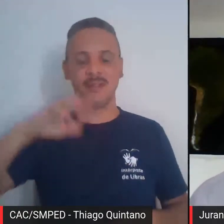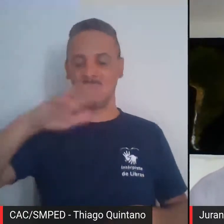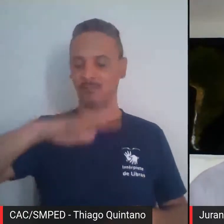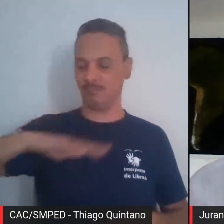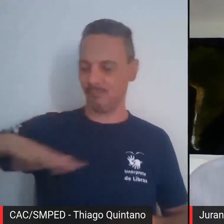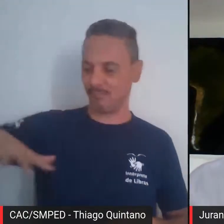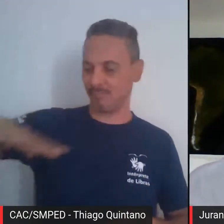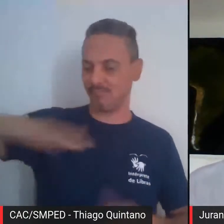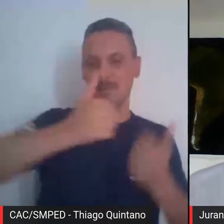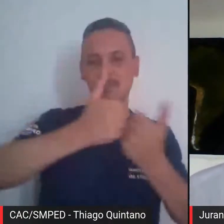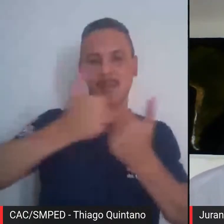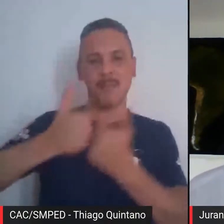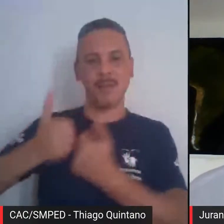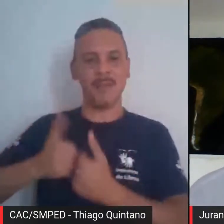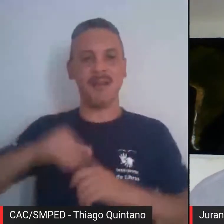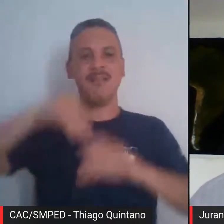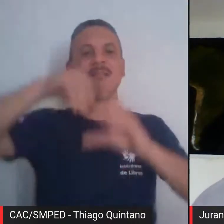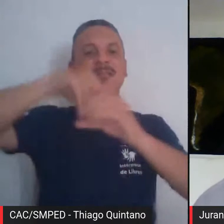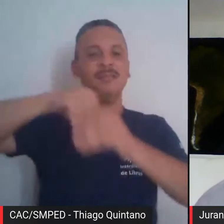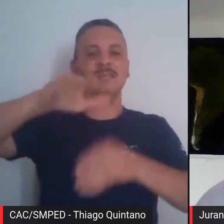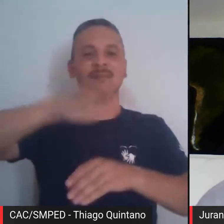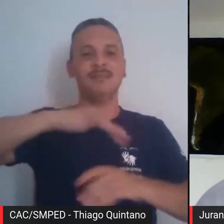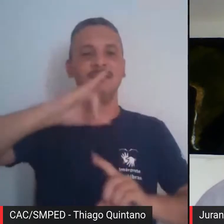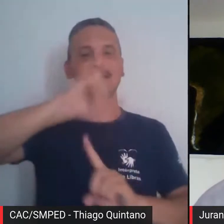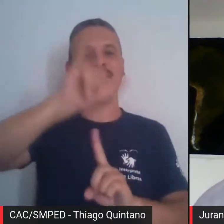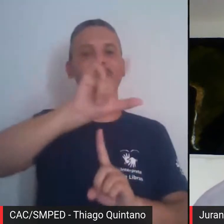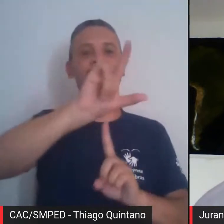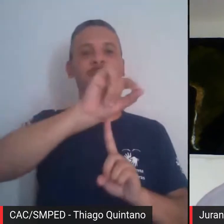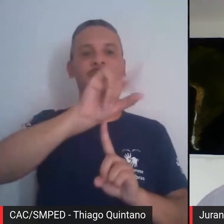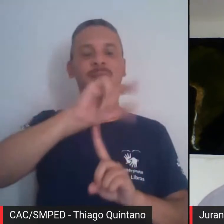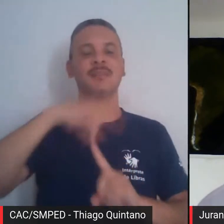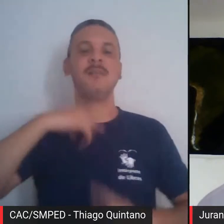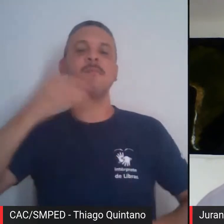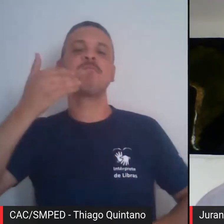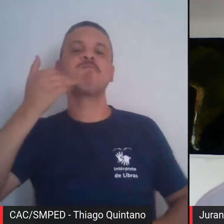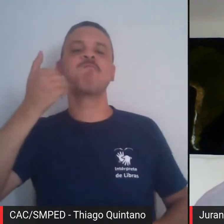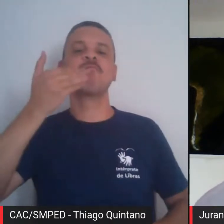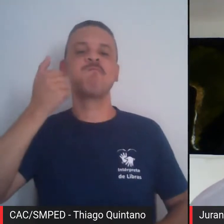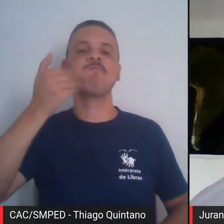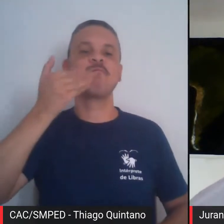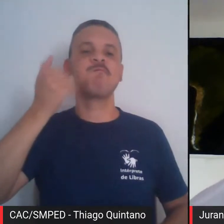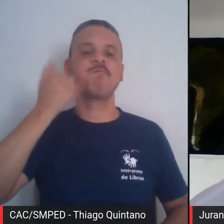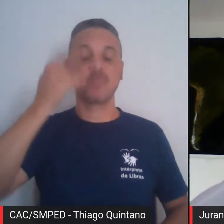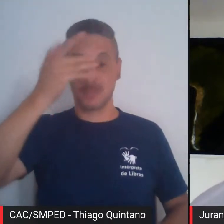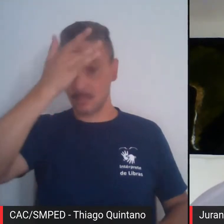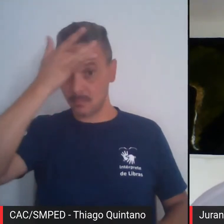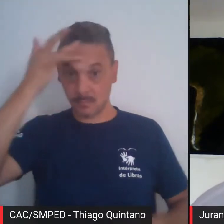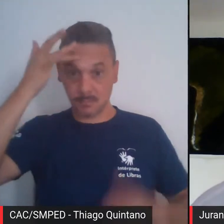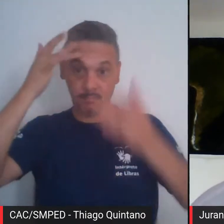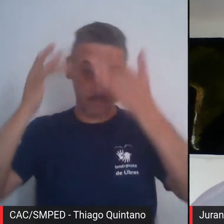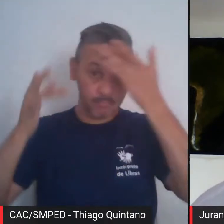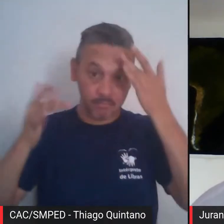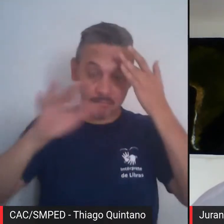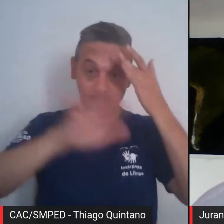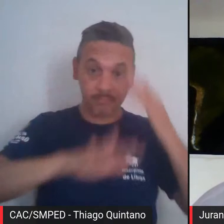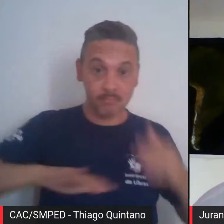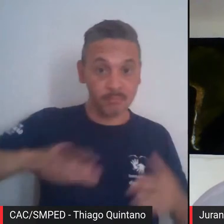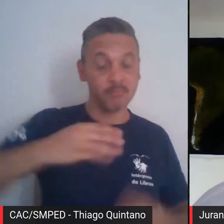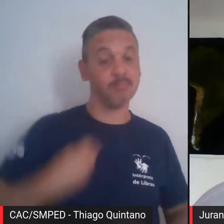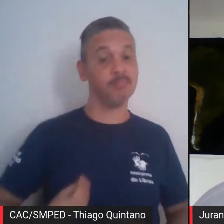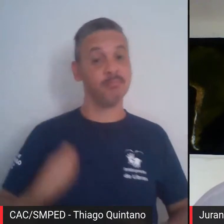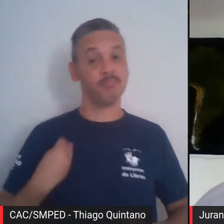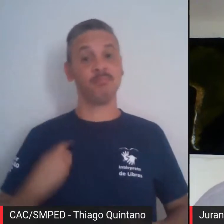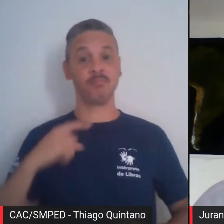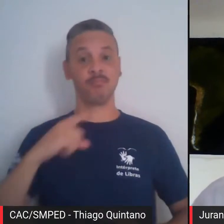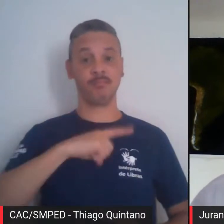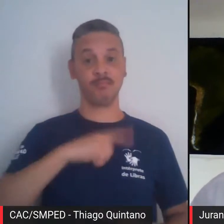e inserida no próprio conhecimento, no próprio reconhecimento da existência do Pico do Jaraguá,